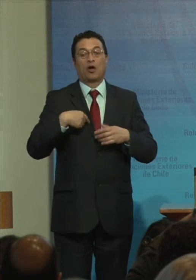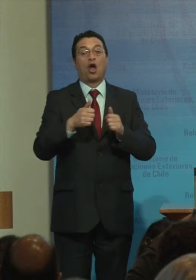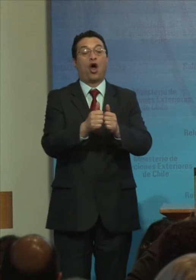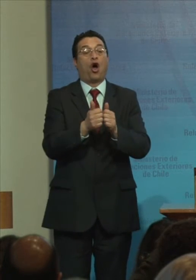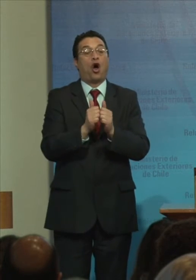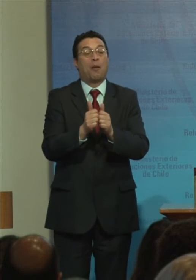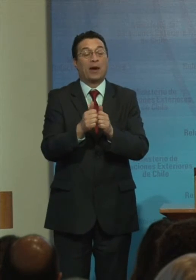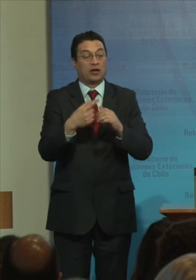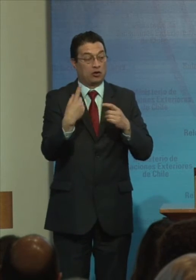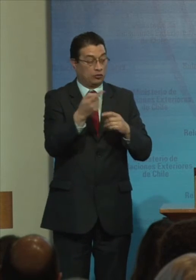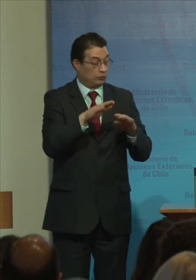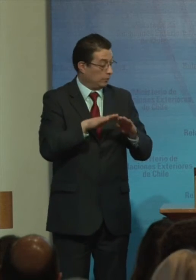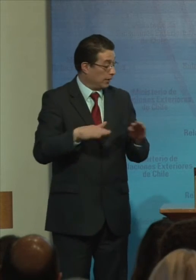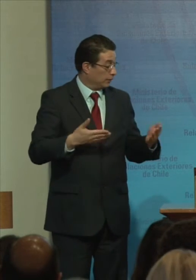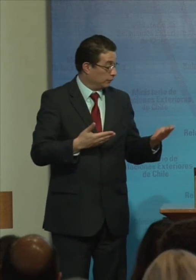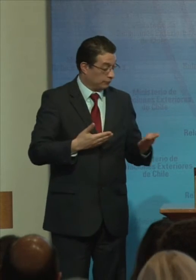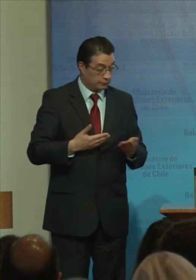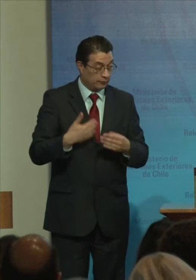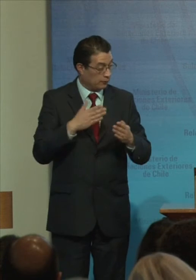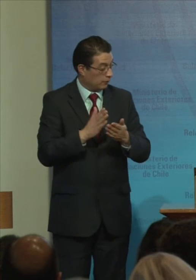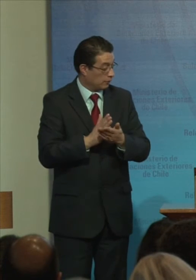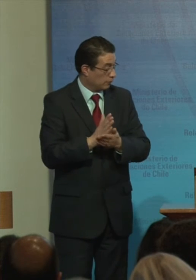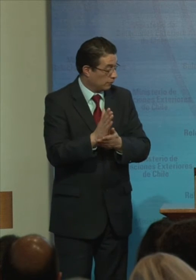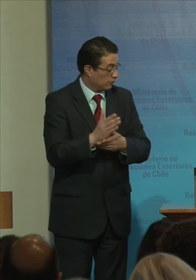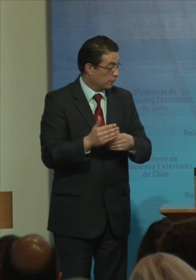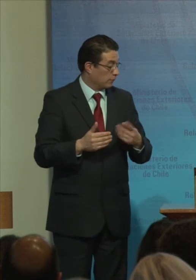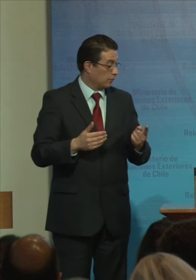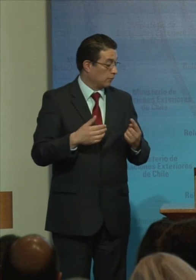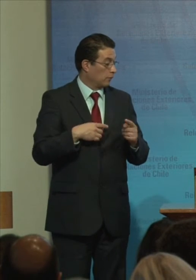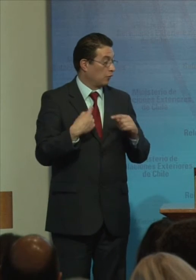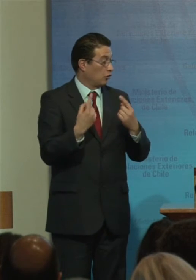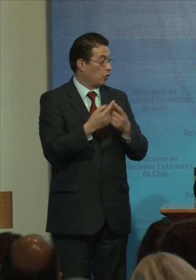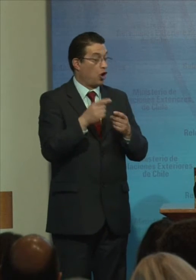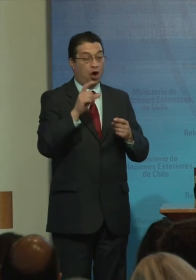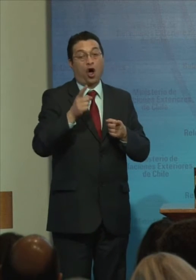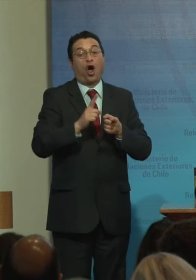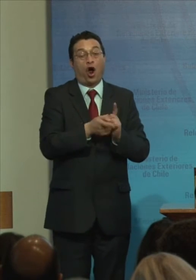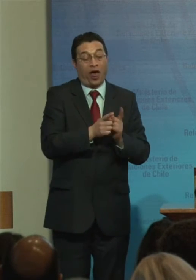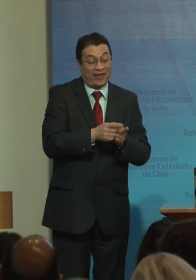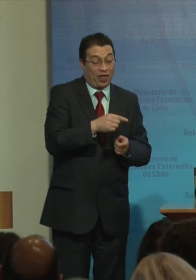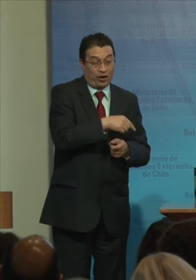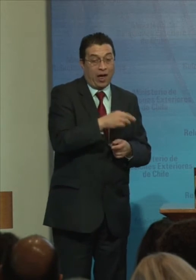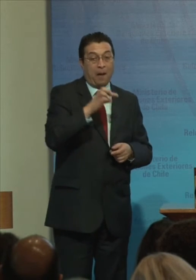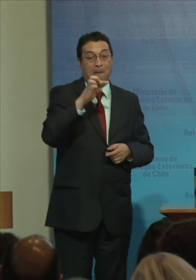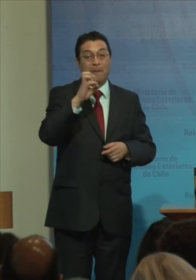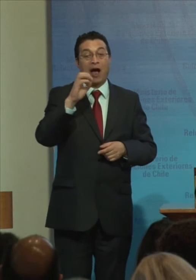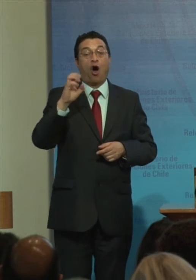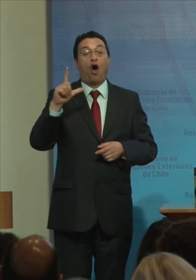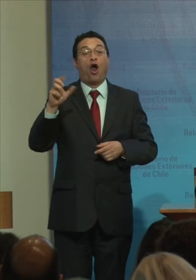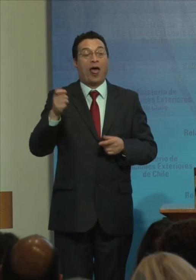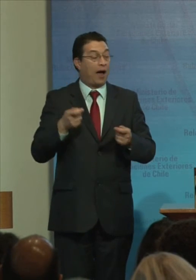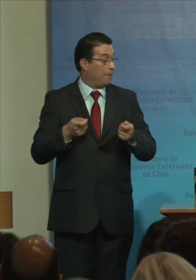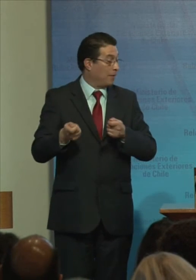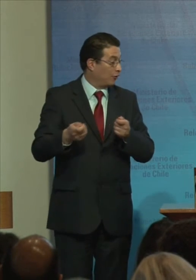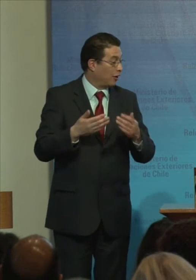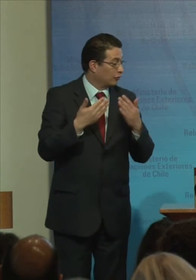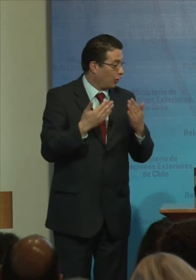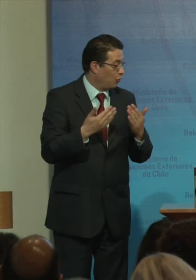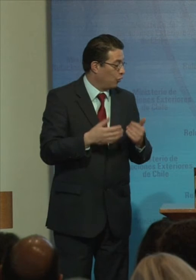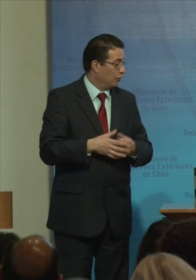Panelitas Comenzando Comenzando nuestra Coordinadora Paola Saludo